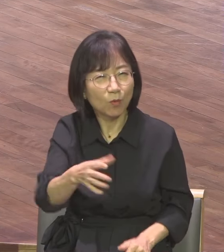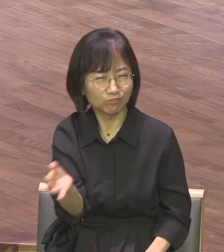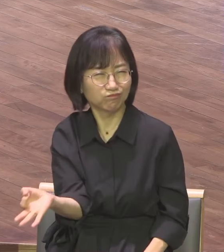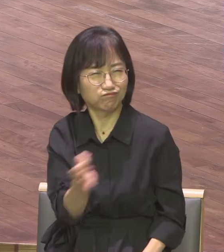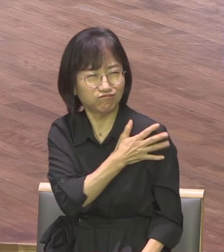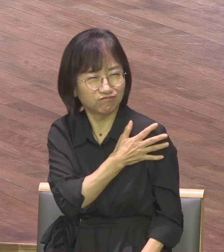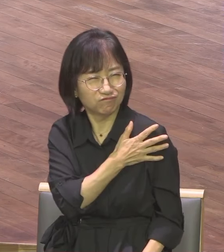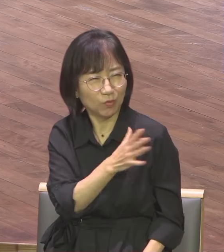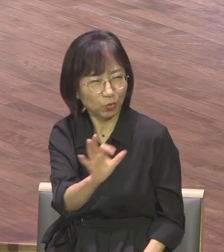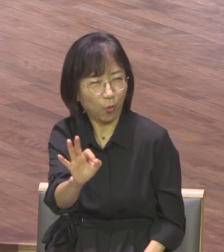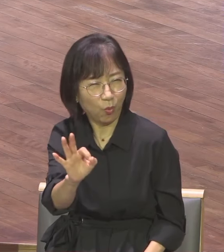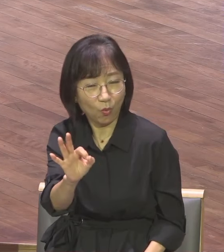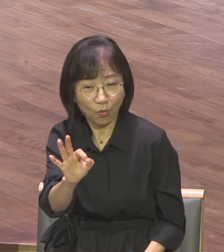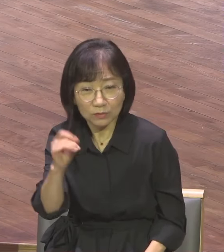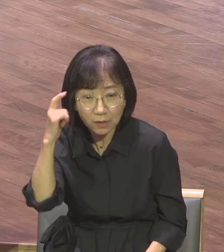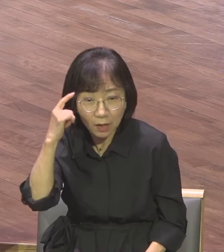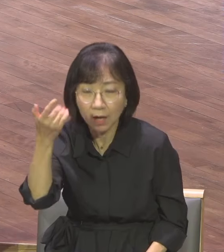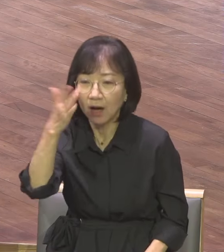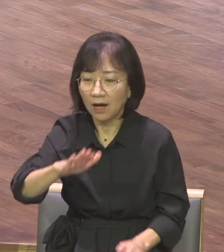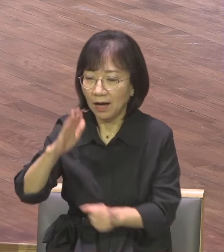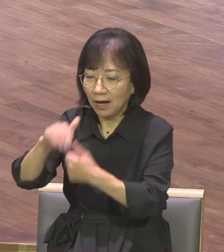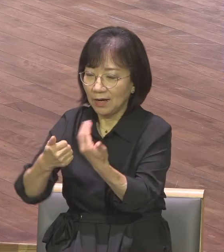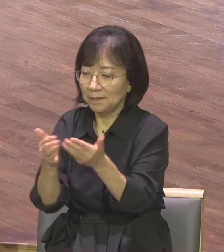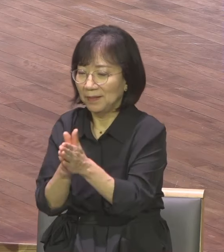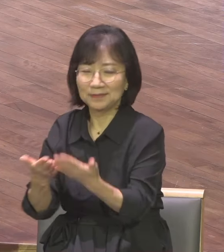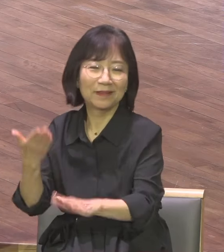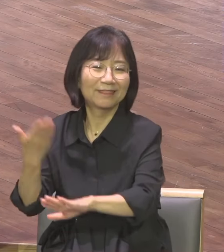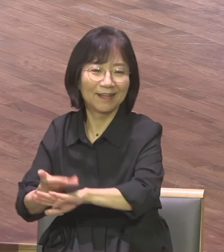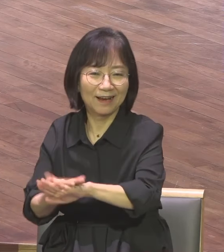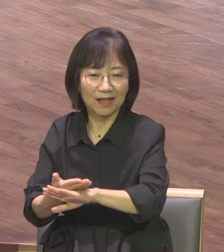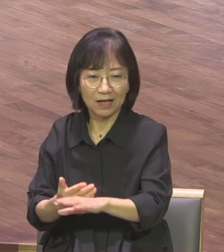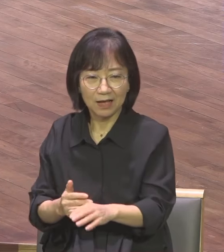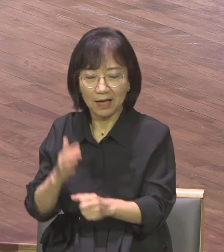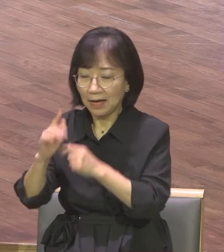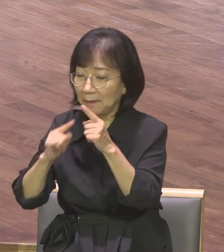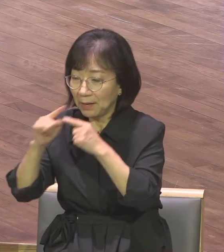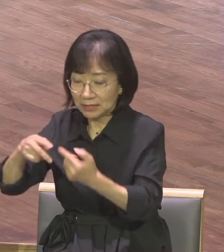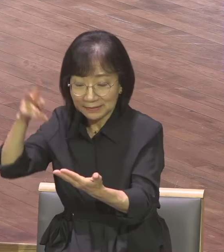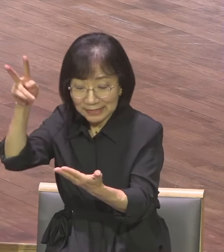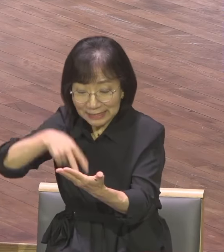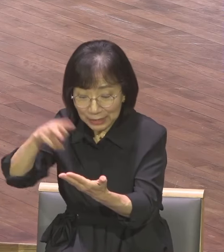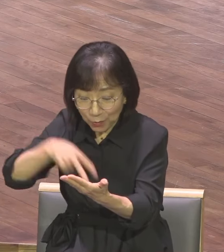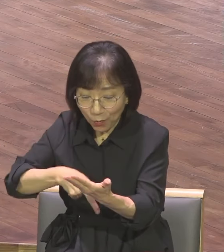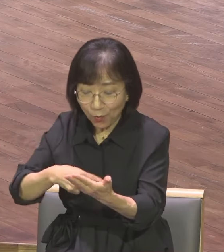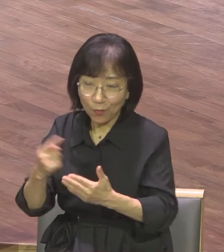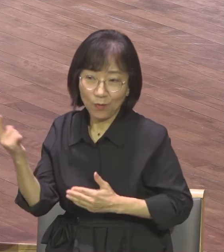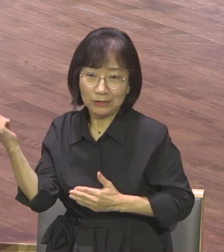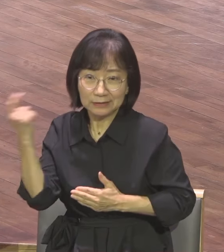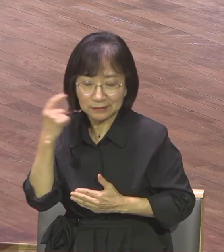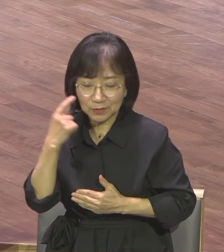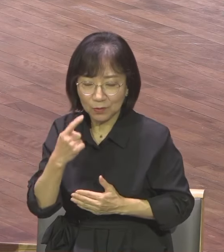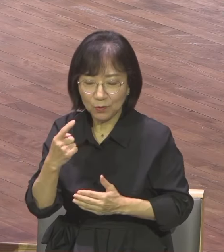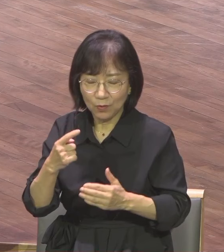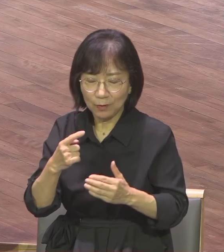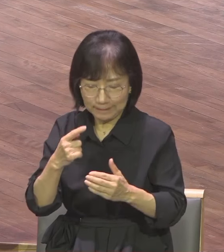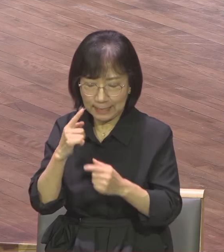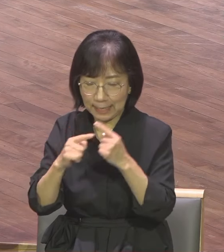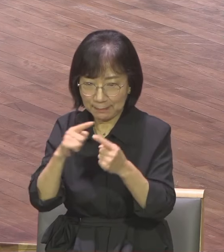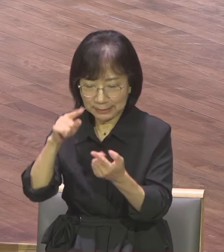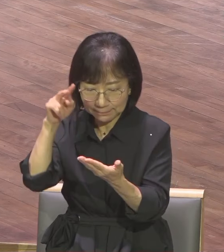말하지 않습니다 게시로 1장 3절에 보니까 이 예언의 말씀을 읽는 자 듣는 자 그 가운데 기록한 것을 지키는